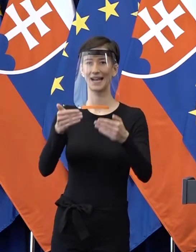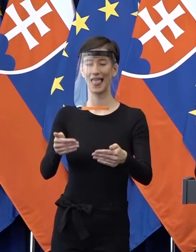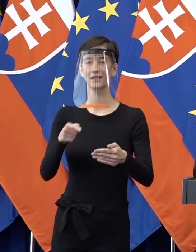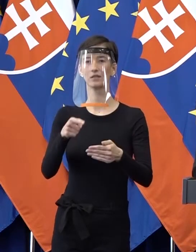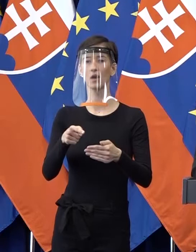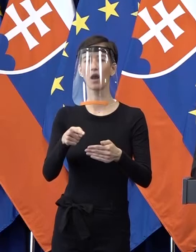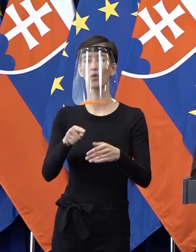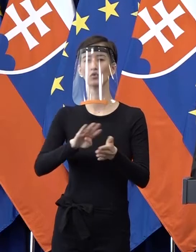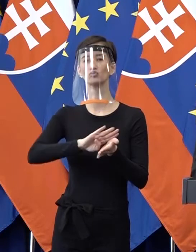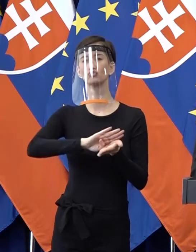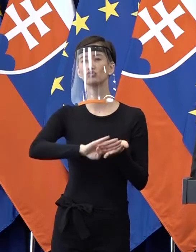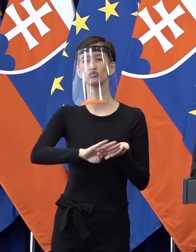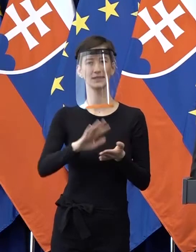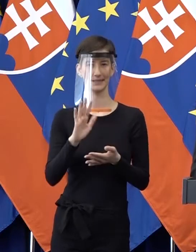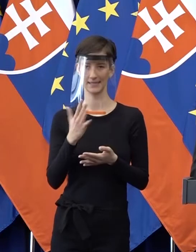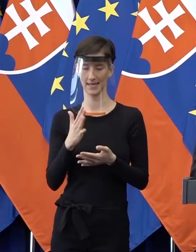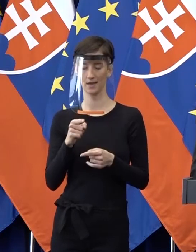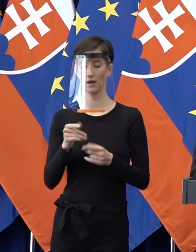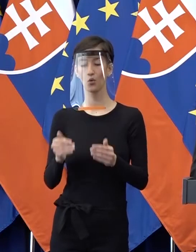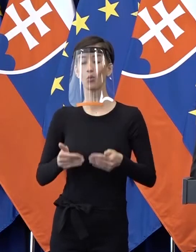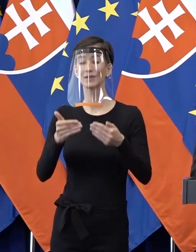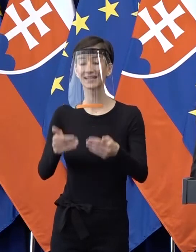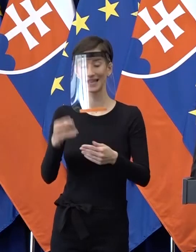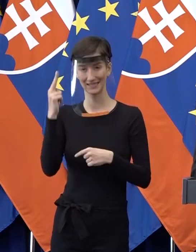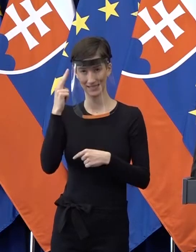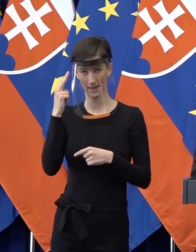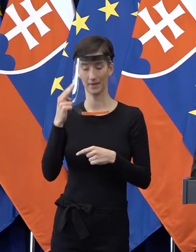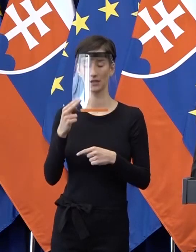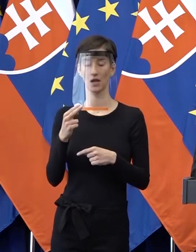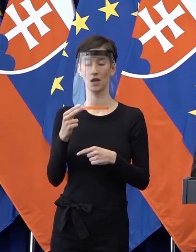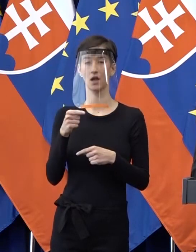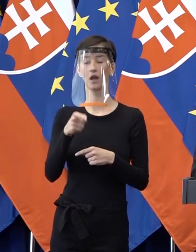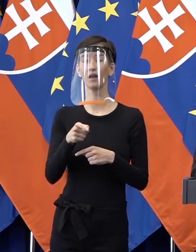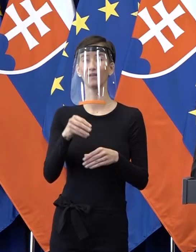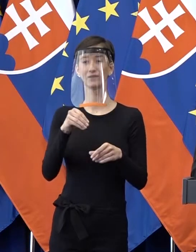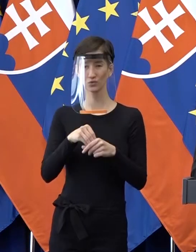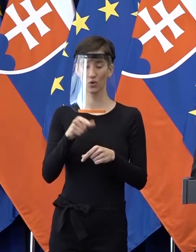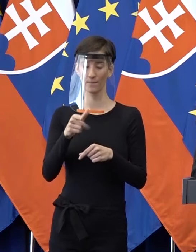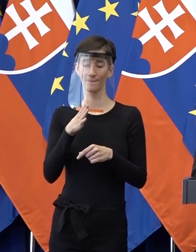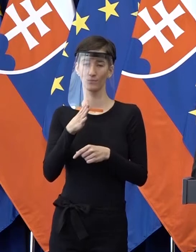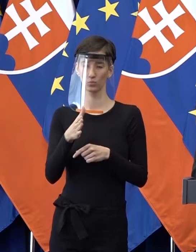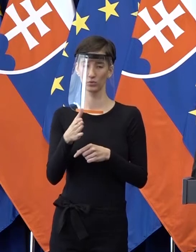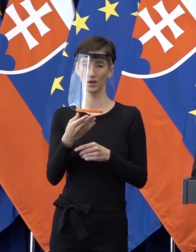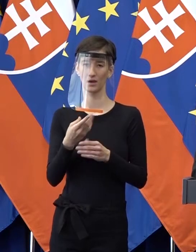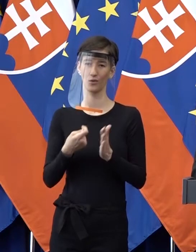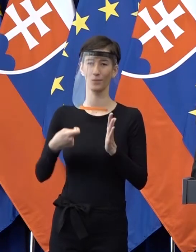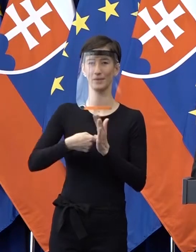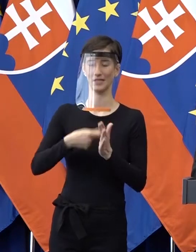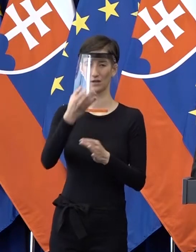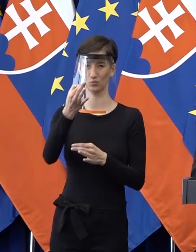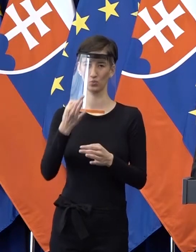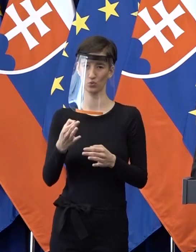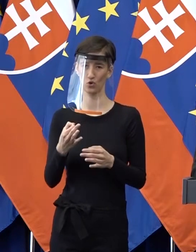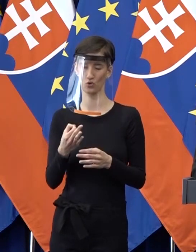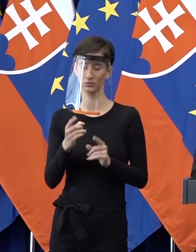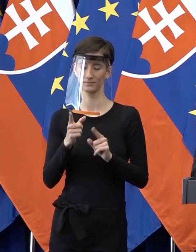tak samozrejme, každý jeden žiadateľ musí rátať s tým, že niekde na konci bude táto doba pripočítaná k